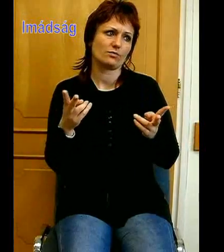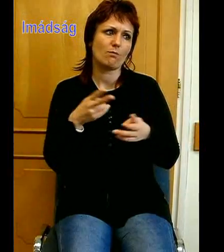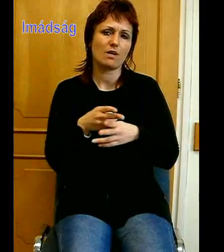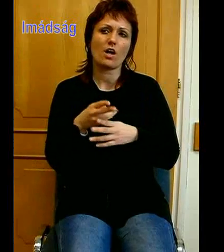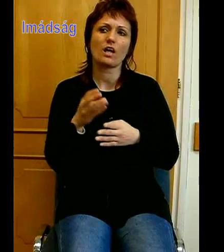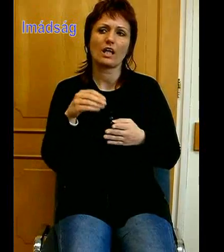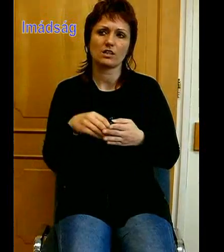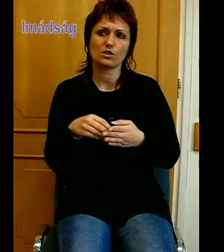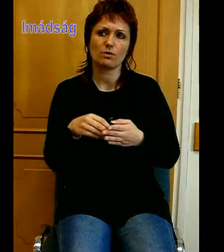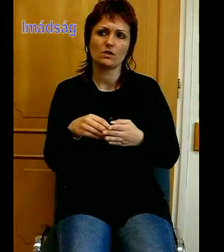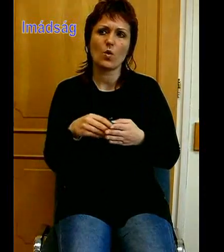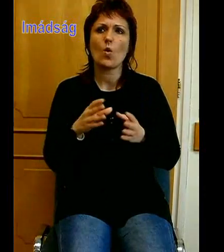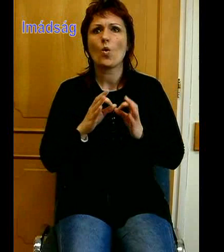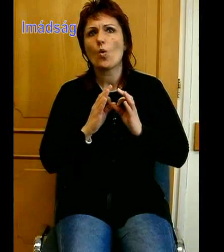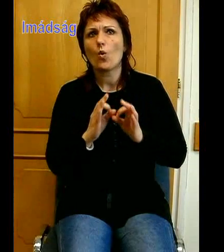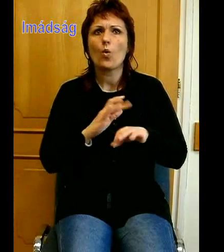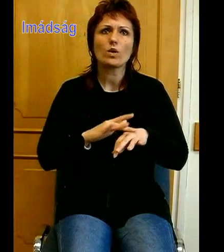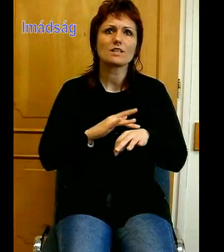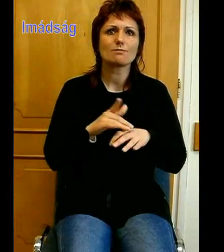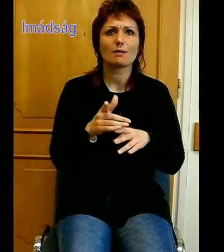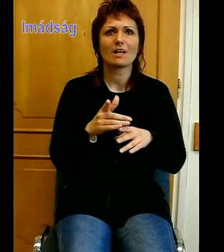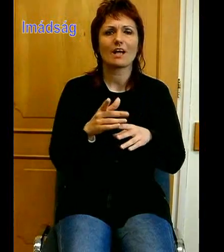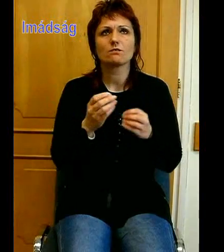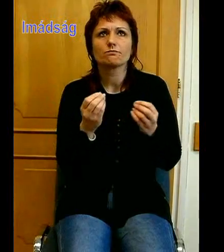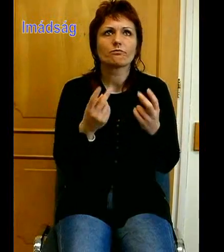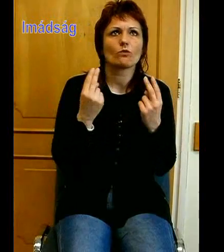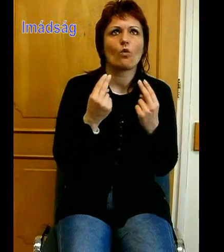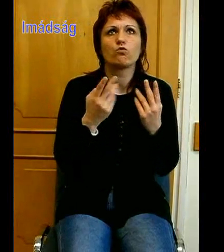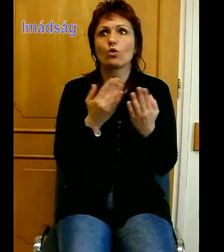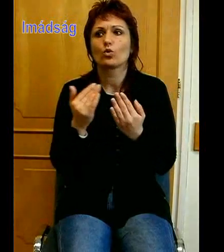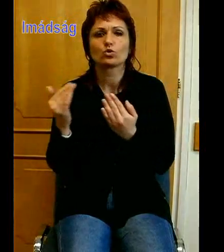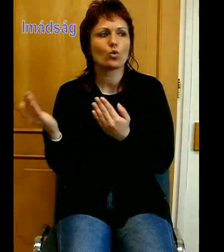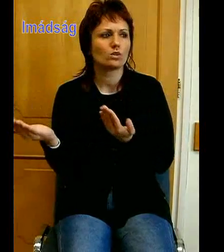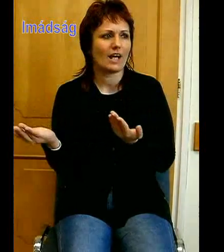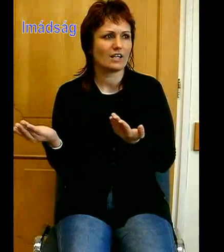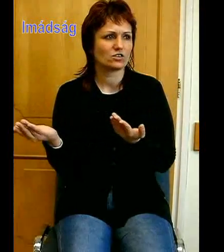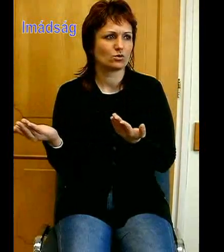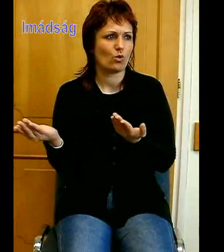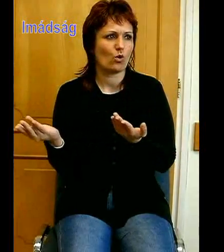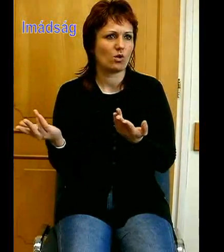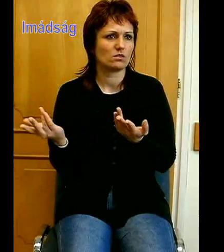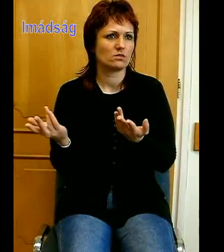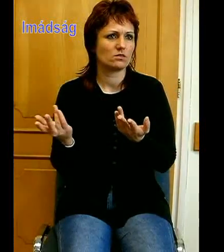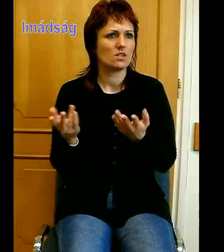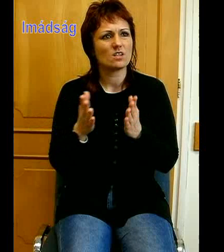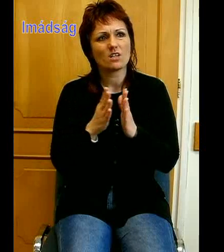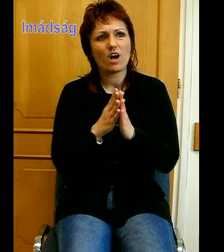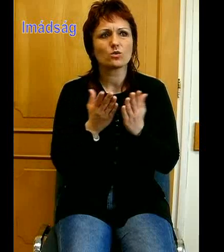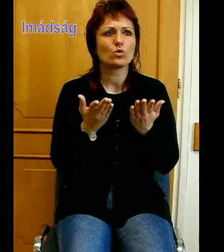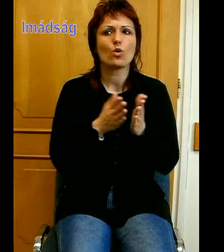fontoskodástól, de hőrizd meg közeleségmulasztástól is. Adj, hogy örömmel tudjunk helyt állni azon